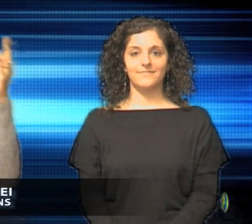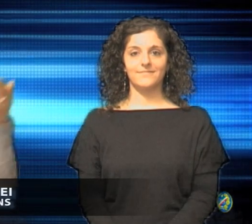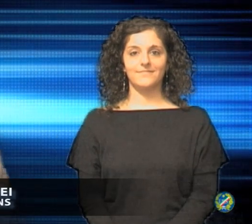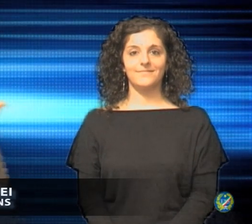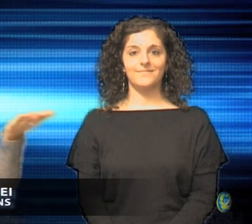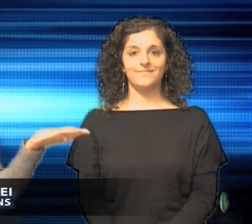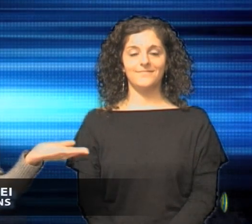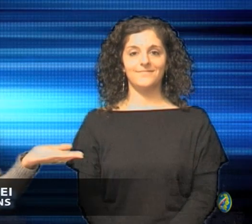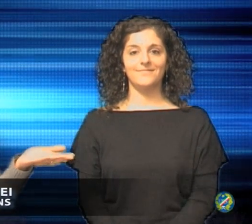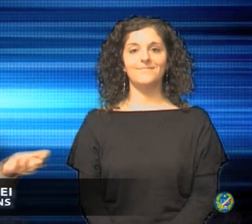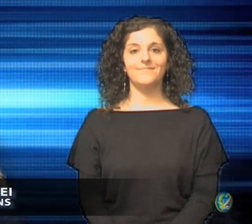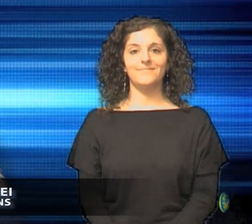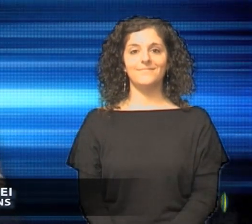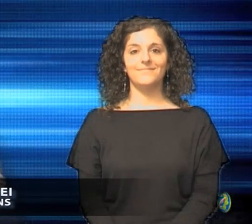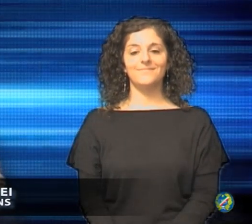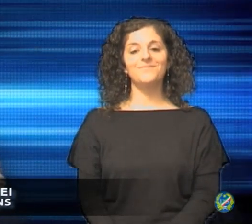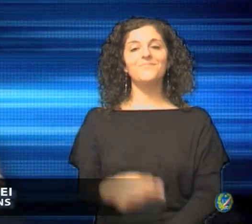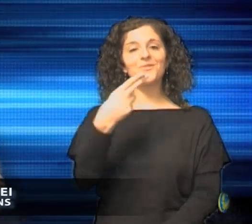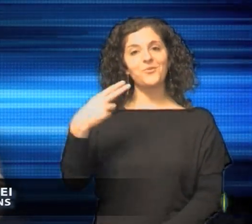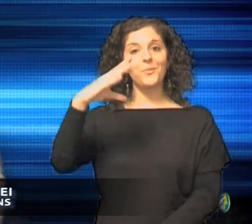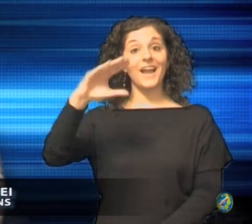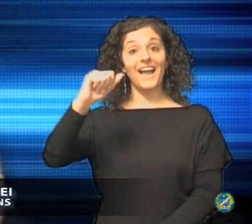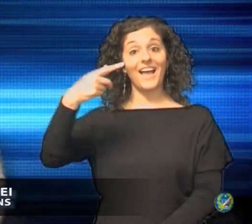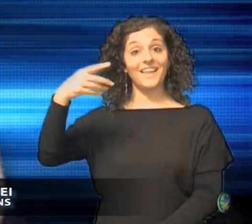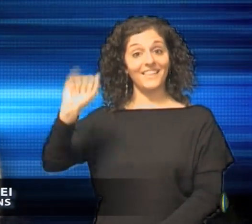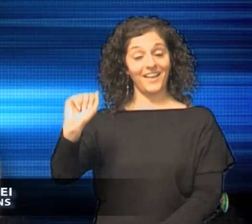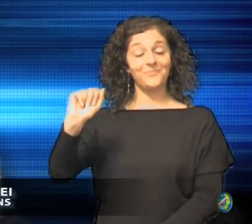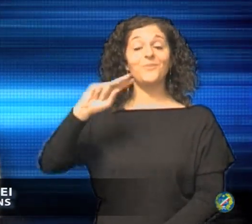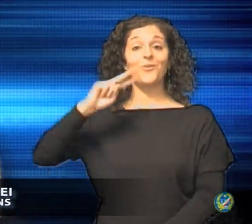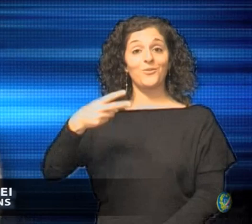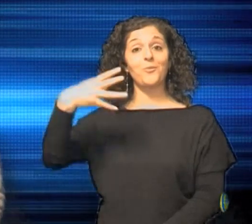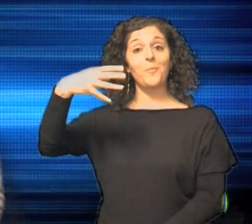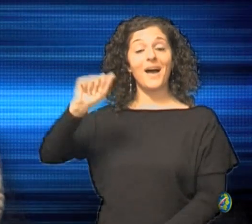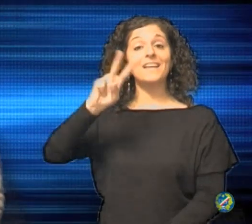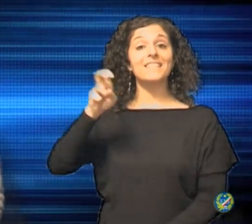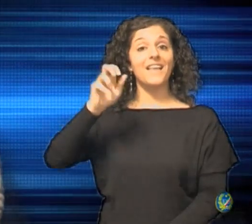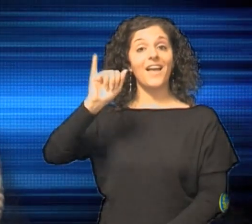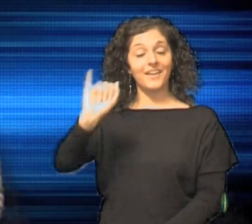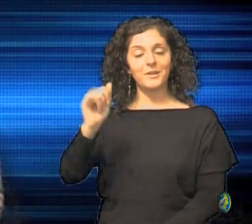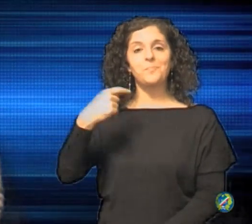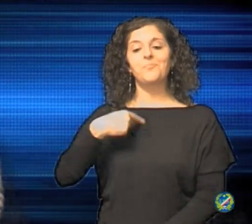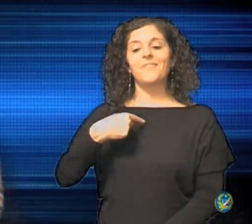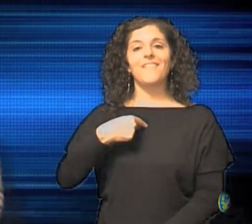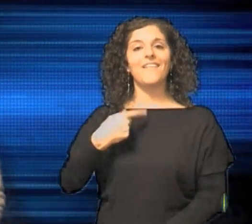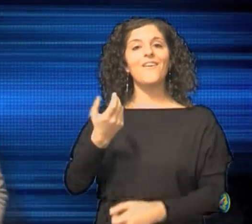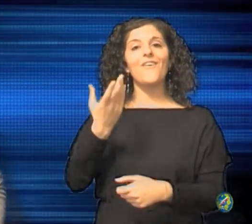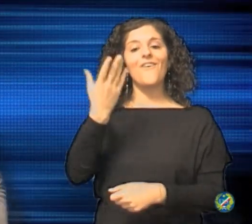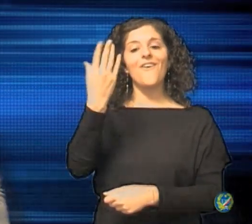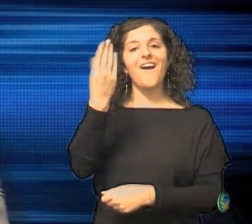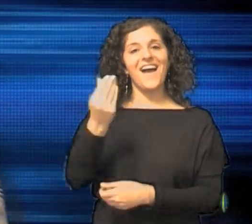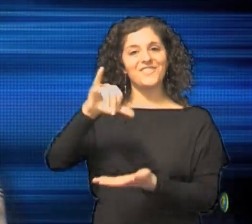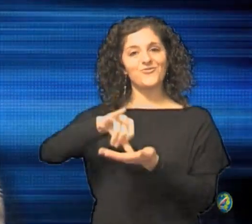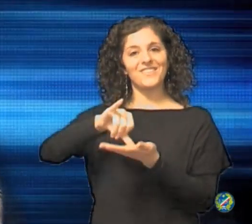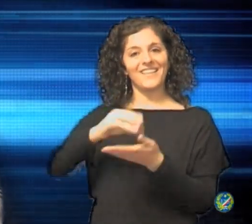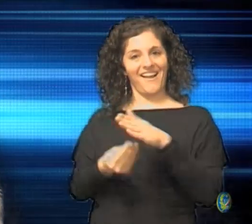Buongiorno a tutti, sono Katia Mazzei e lavoro alla sede centrale ENS. C'è qui